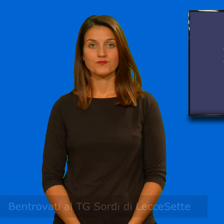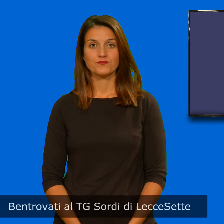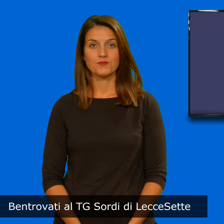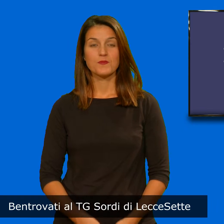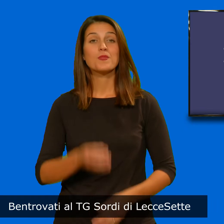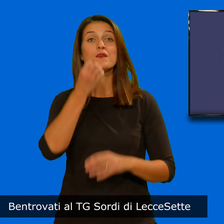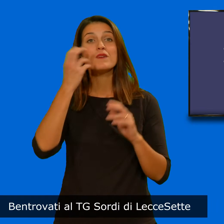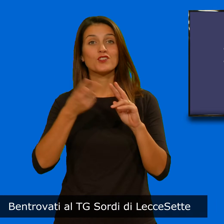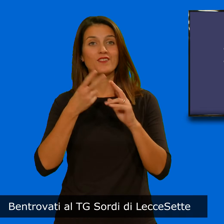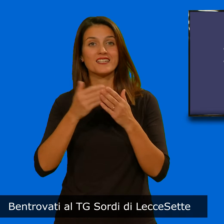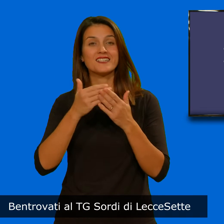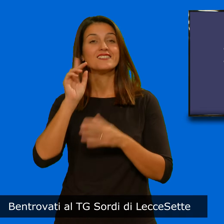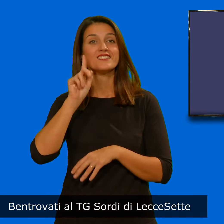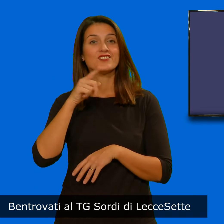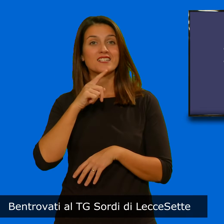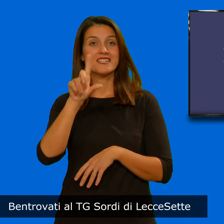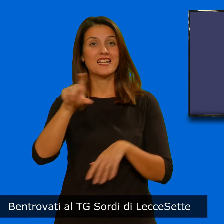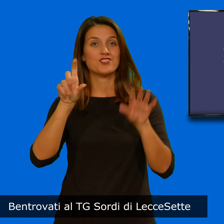Ben trovati al TG Sordi di Lecce 7.